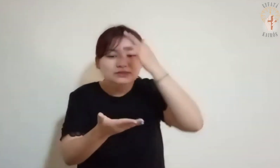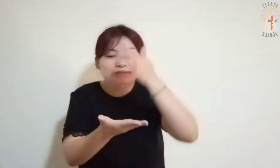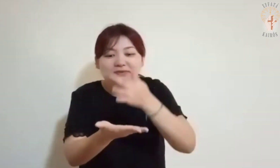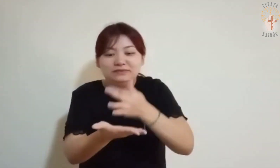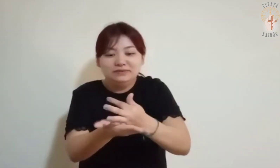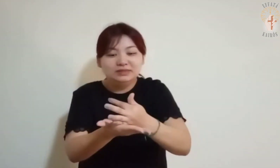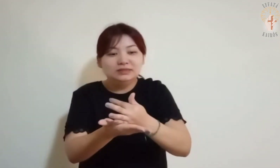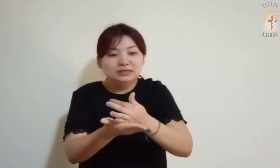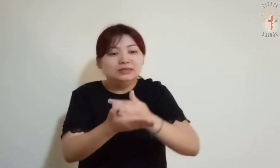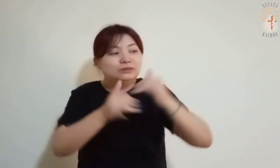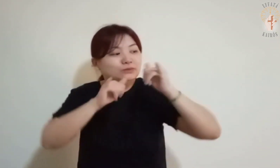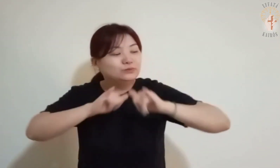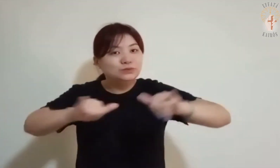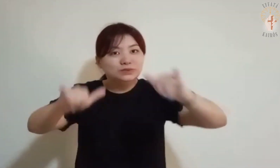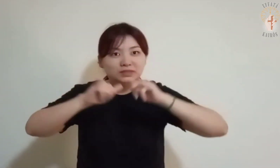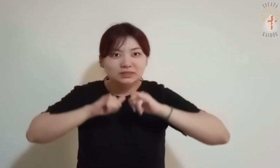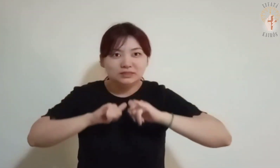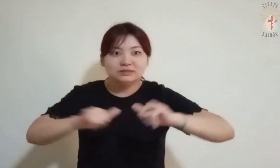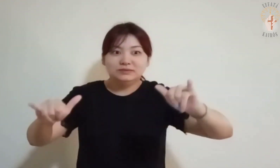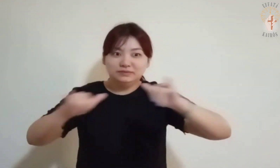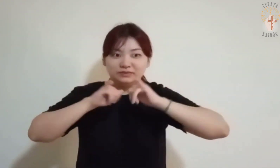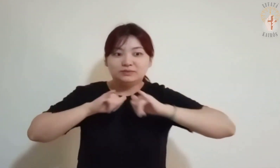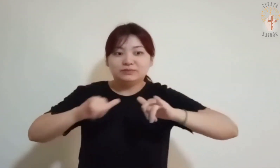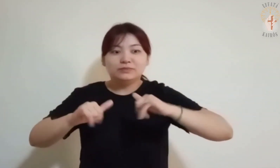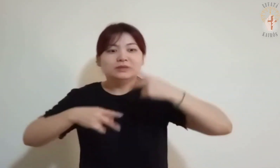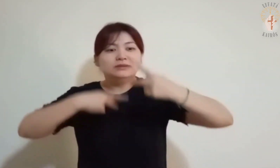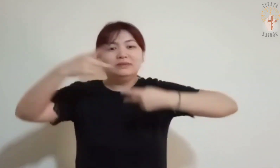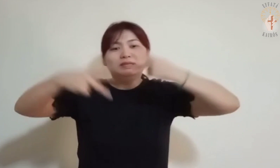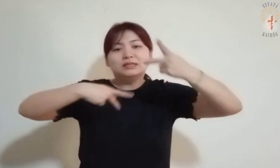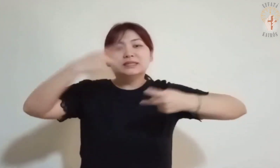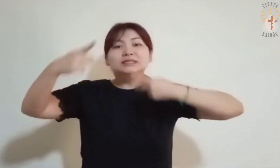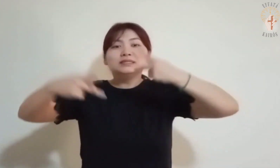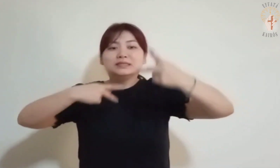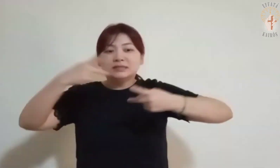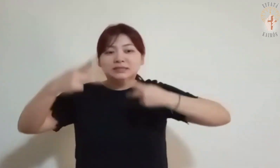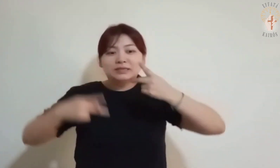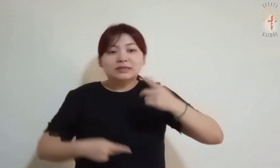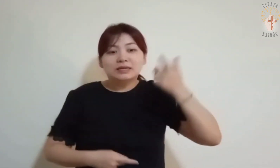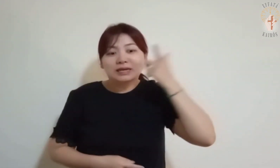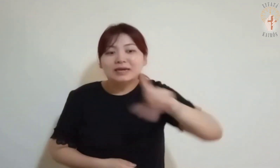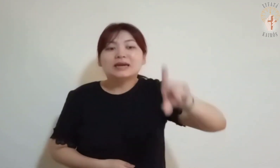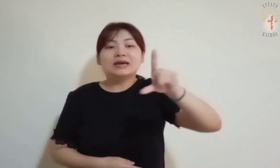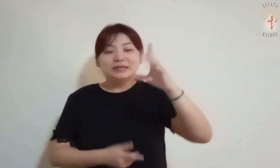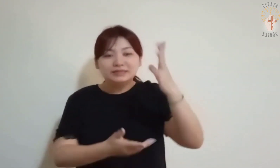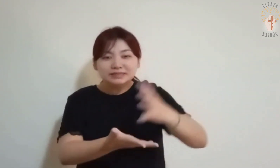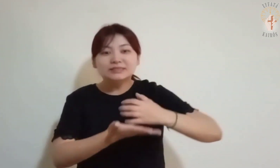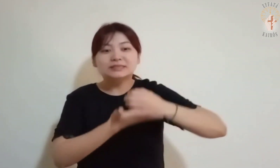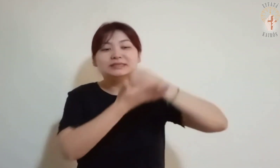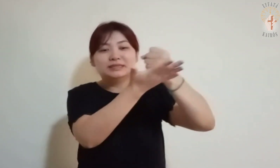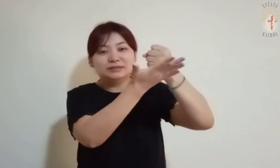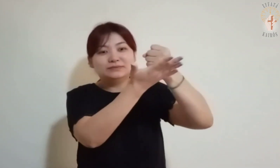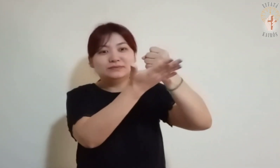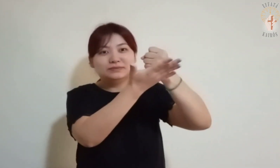é confessando a fé com a boca Que se consegue a salvação